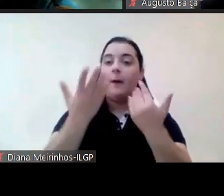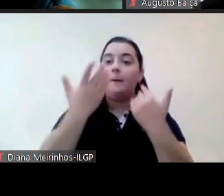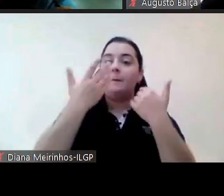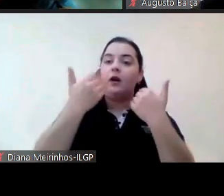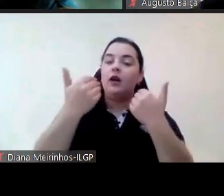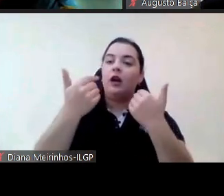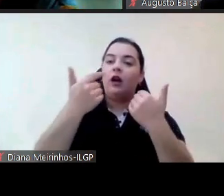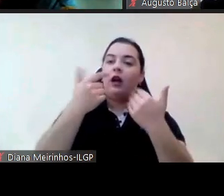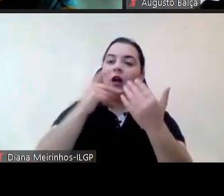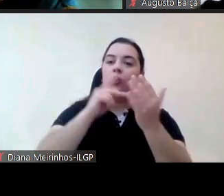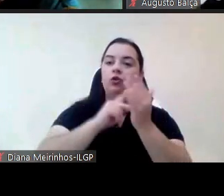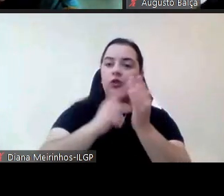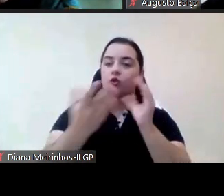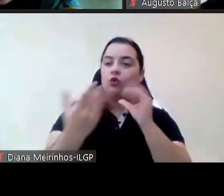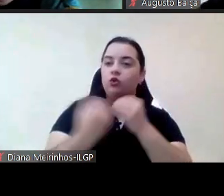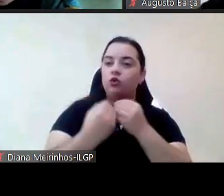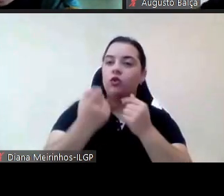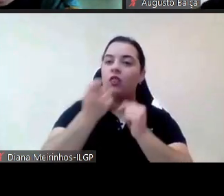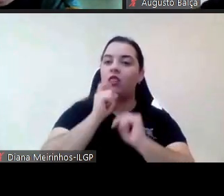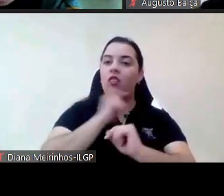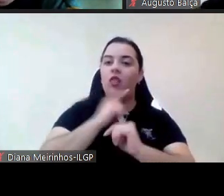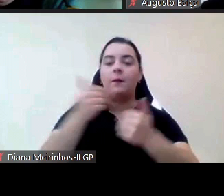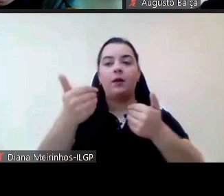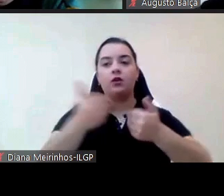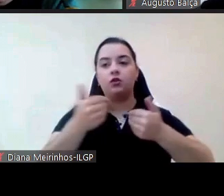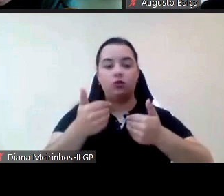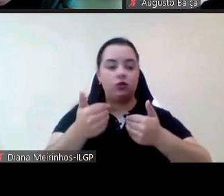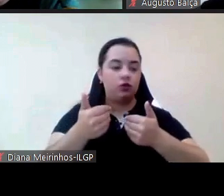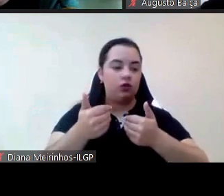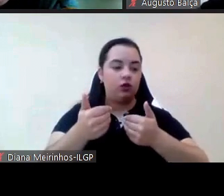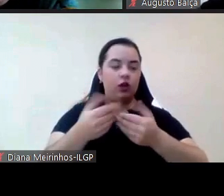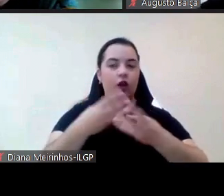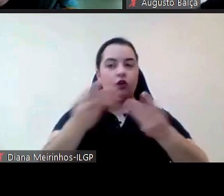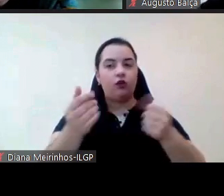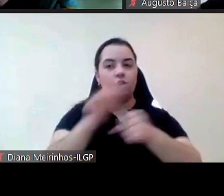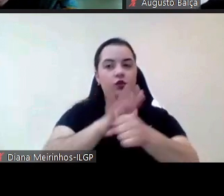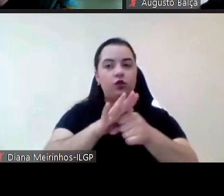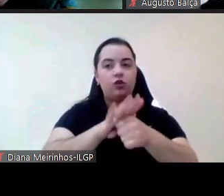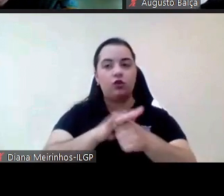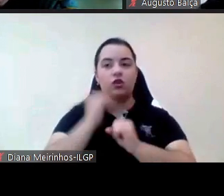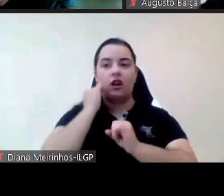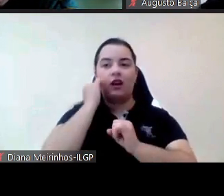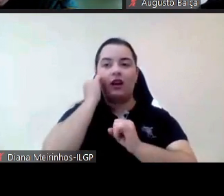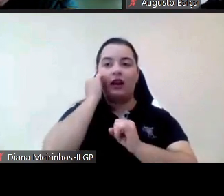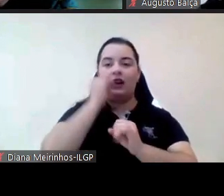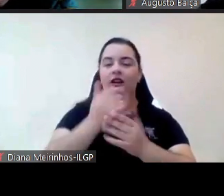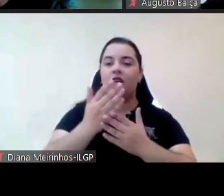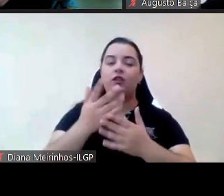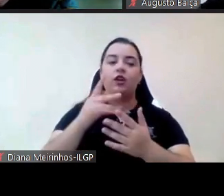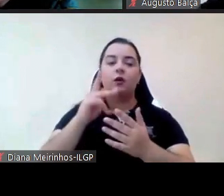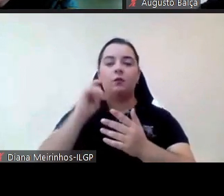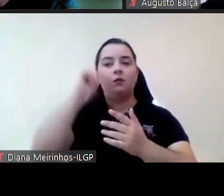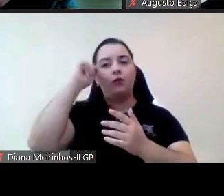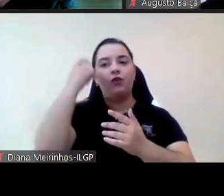que podem de facto perturbar a vida dessas pessoas normalmente o nosso trabalho é de tutorado